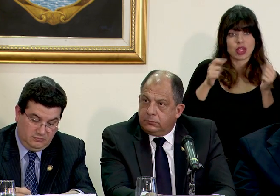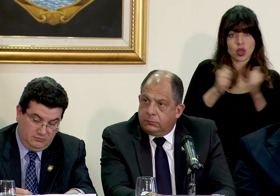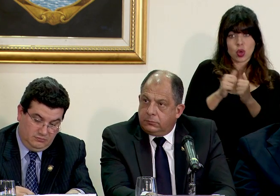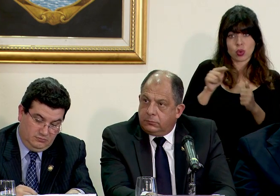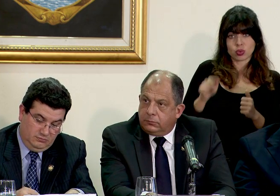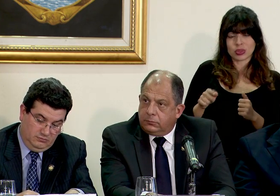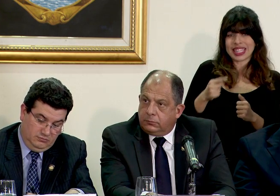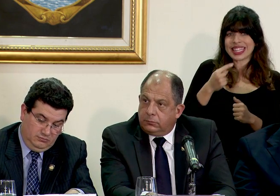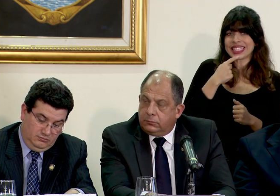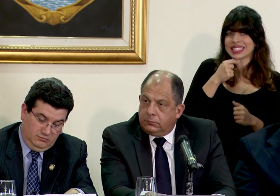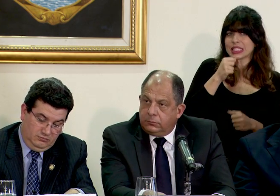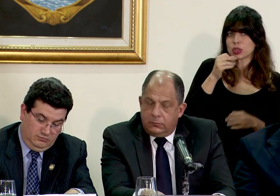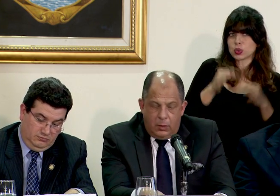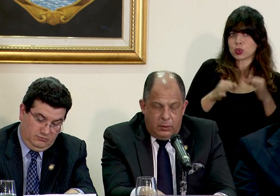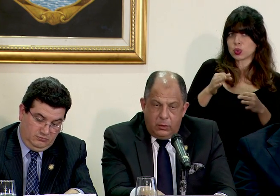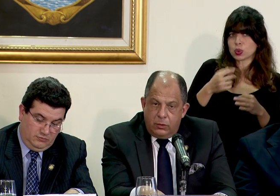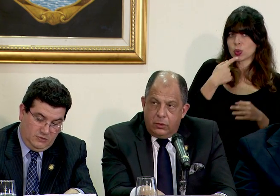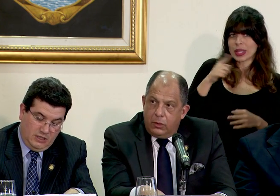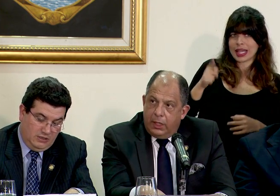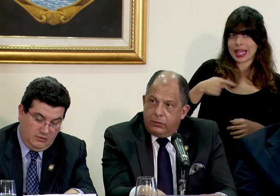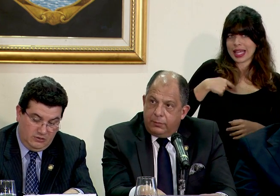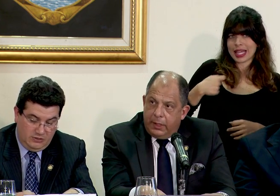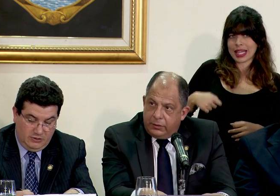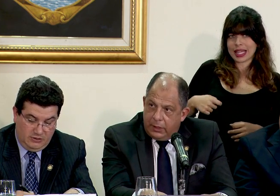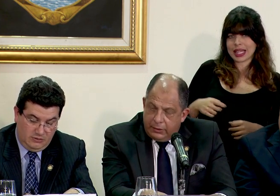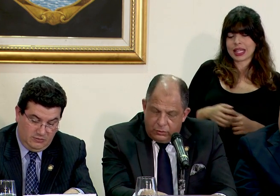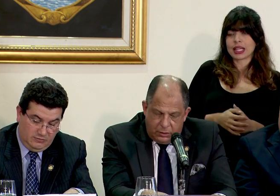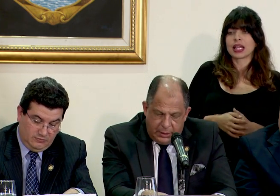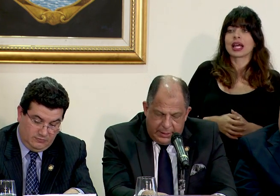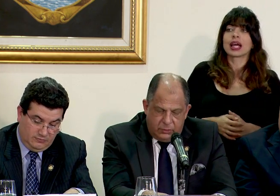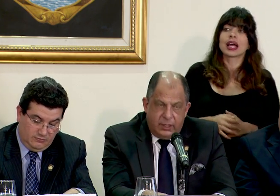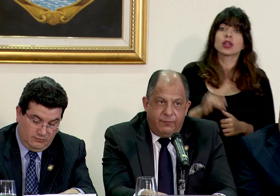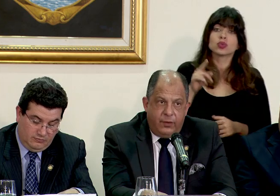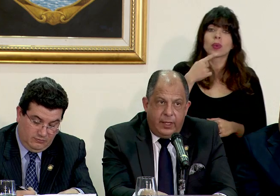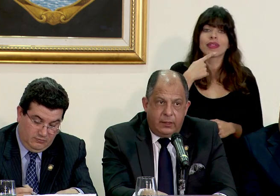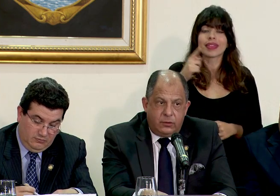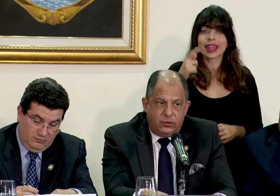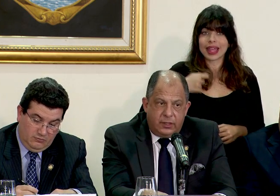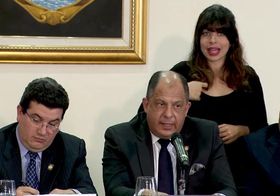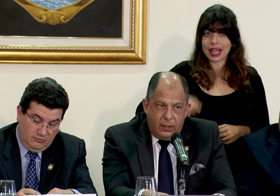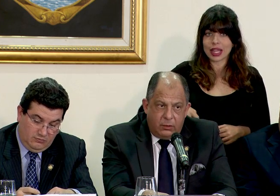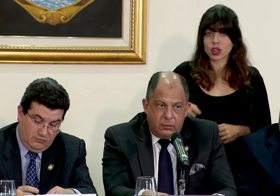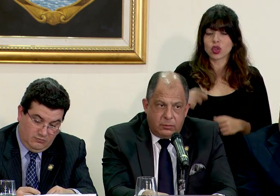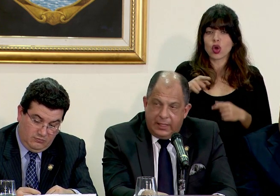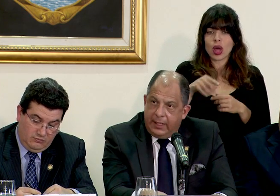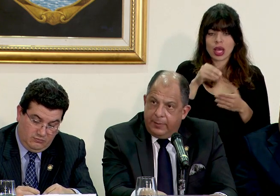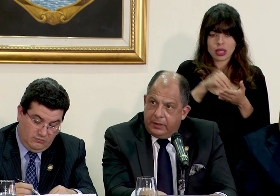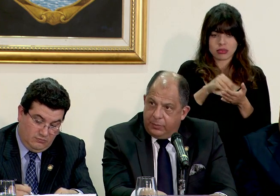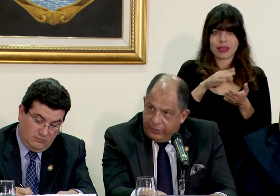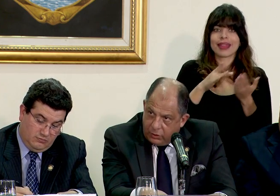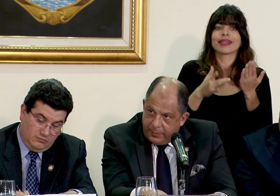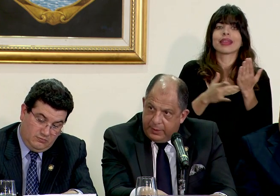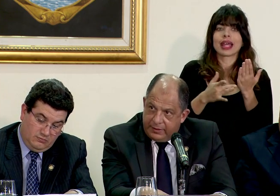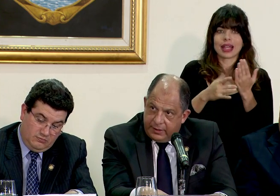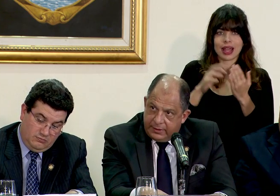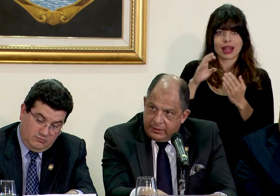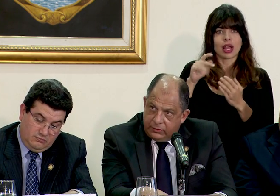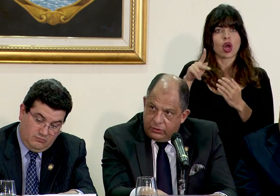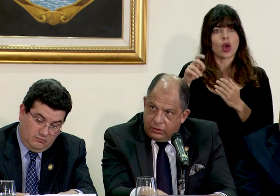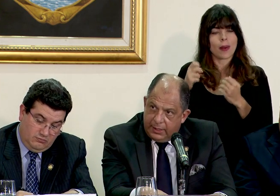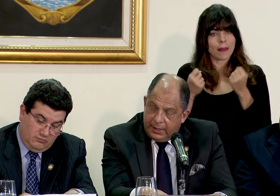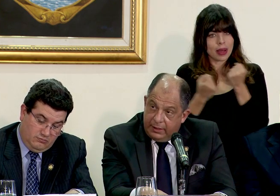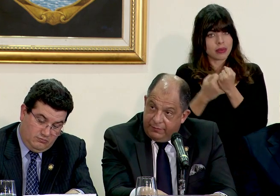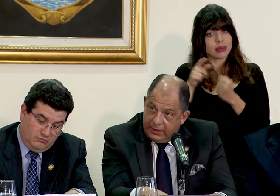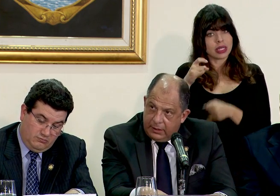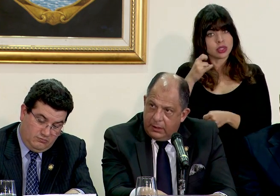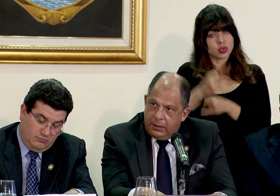dice que es injusto ese decreto entonces es un decreto que fue sustentado técnicamente por Recope y debe ser esa